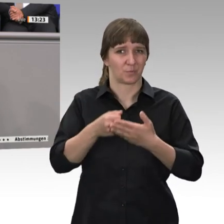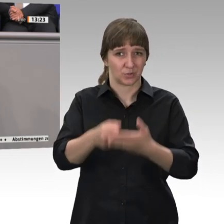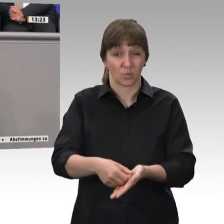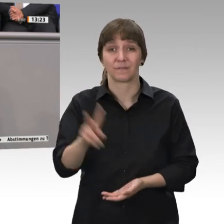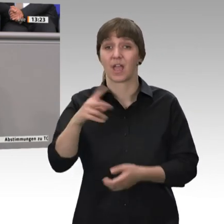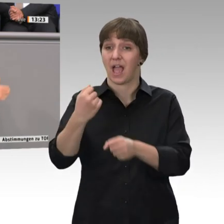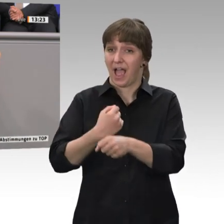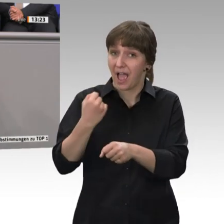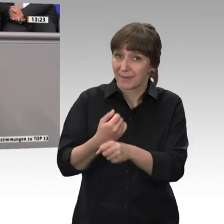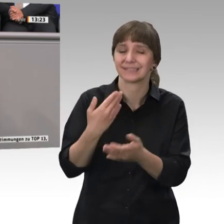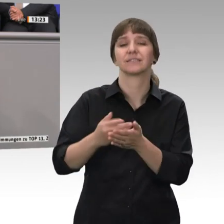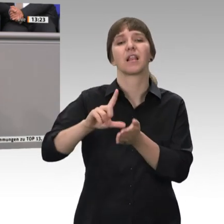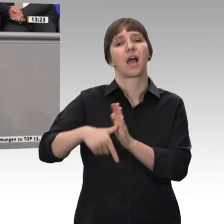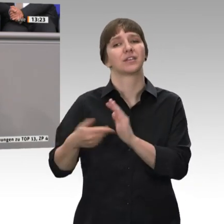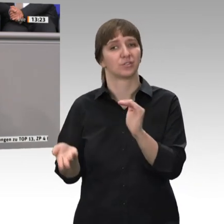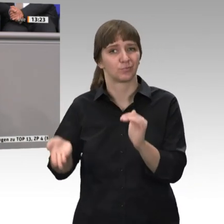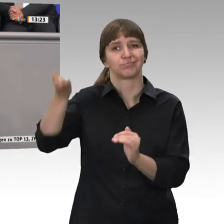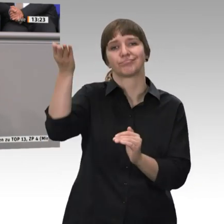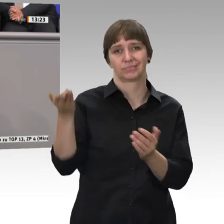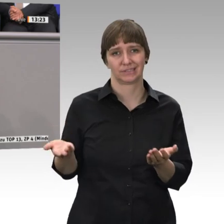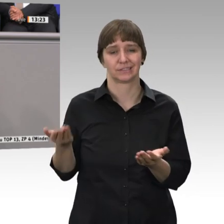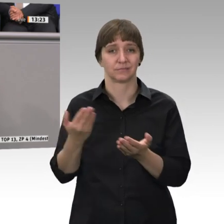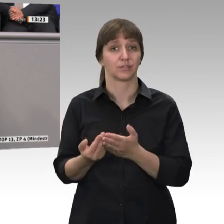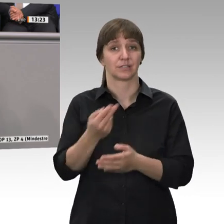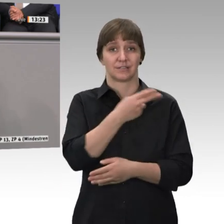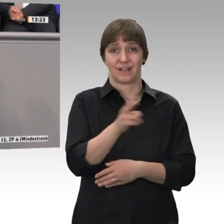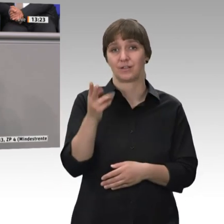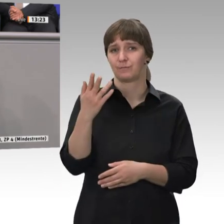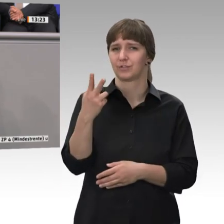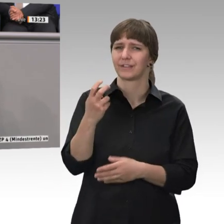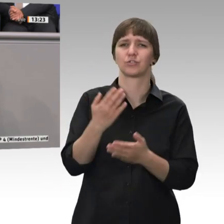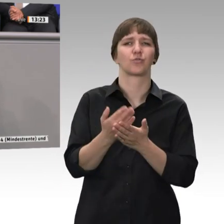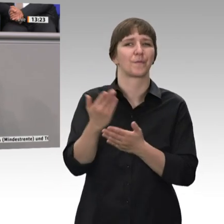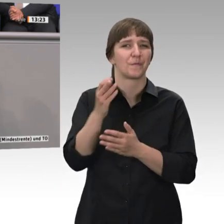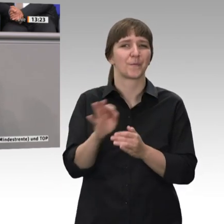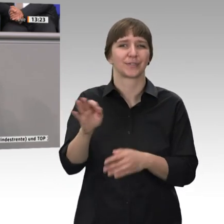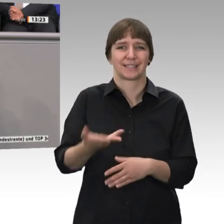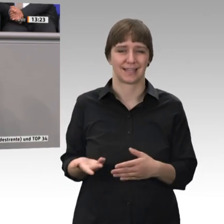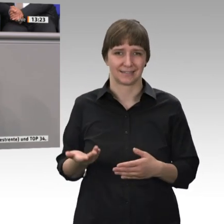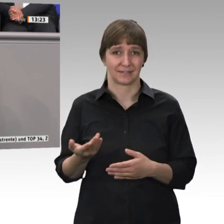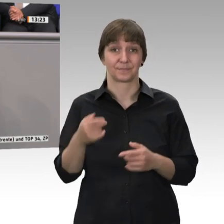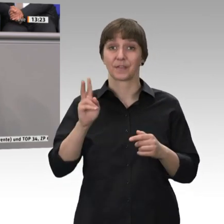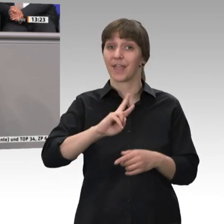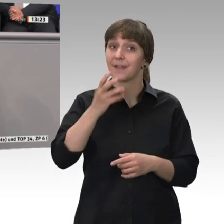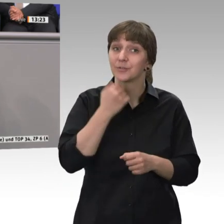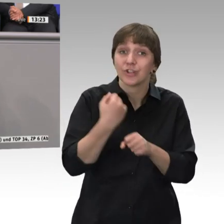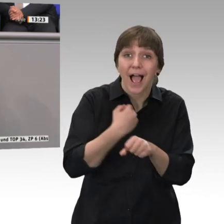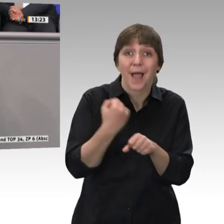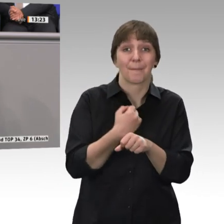es sind mehr. Wenn wir auf 2025 gehen, sind wir schon bei 5 Prozent. Diejenigen, die arbeiten wollen, wollen Sie also noch